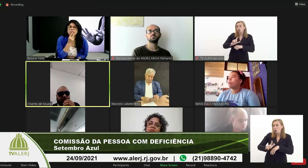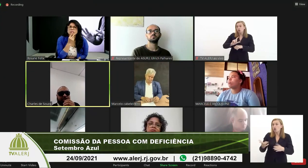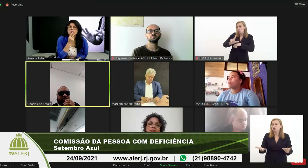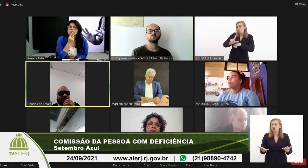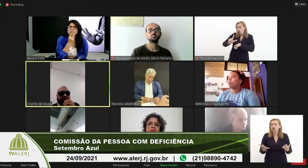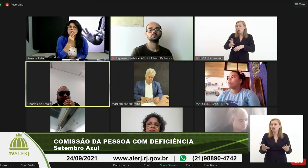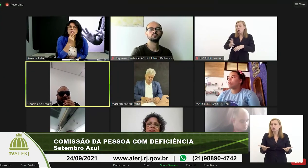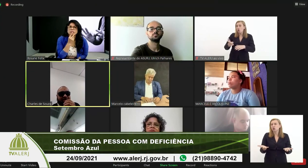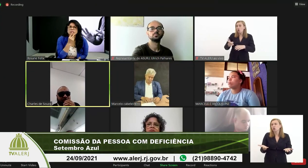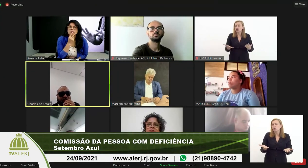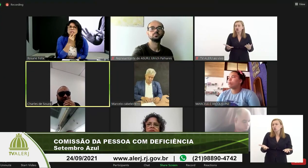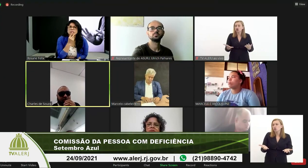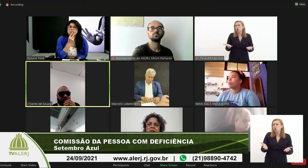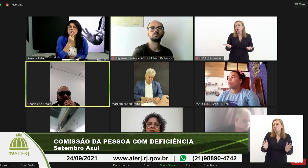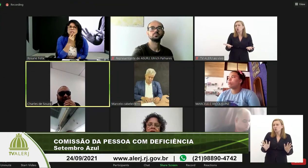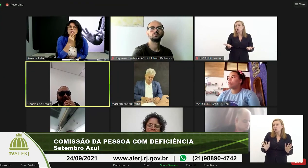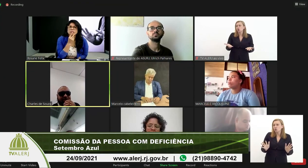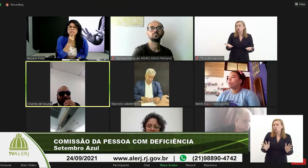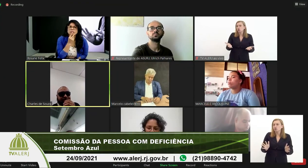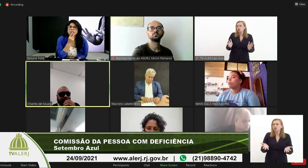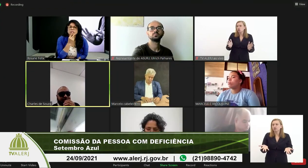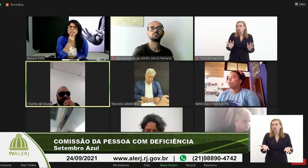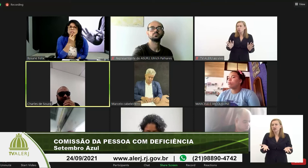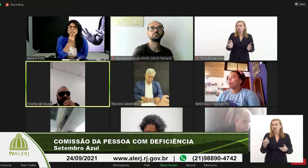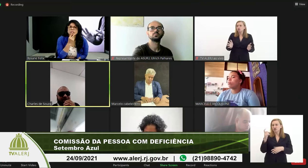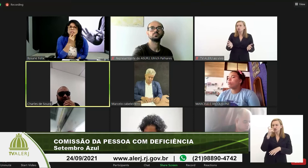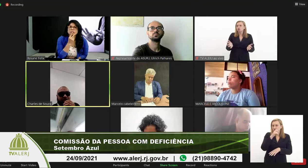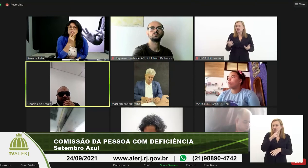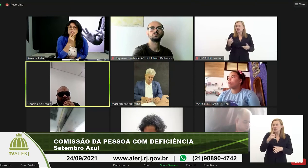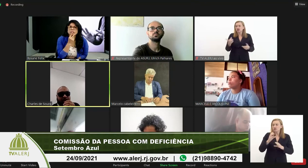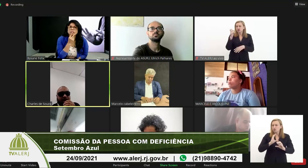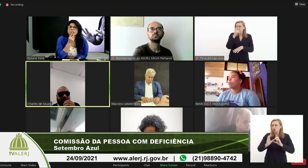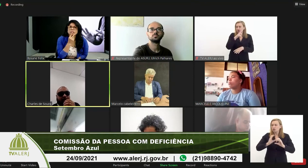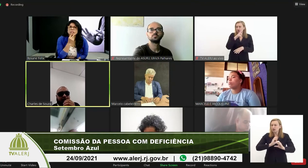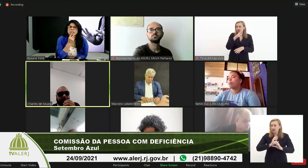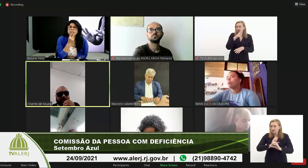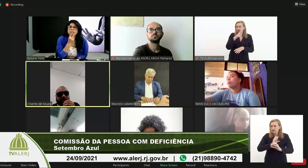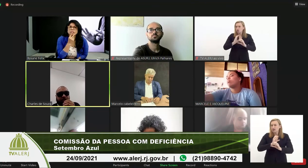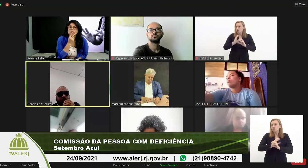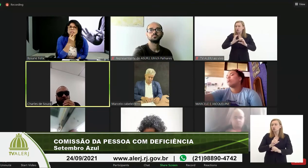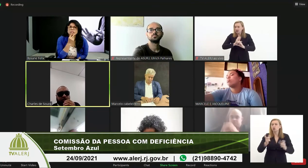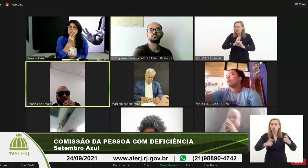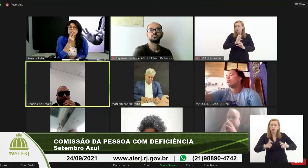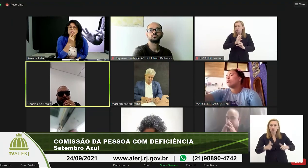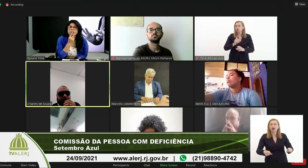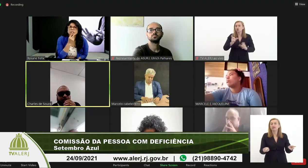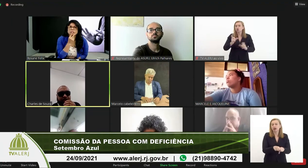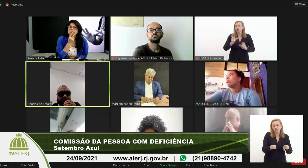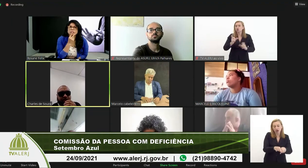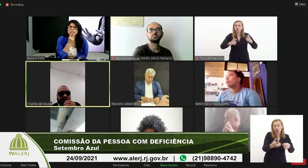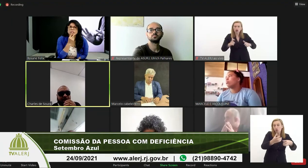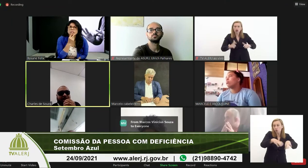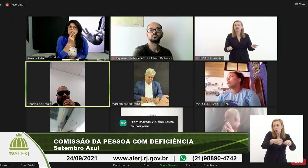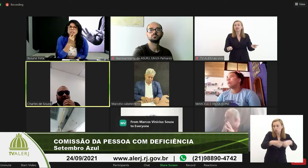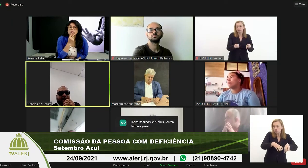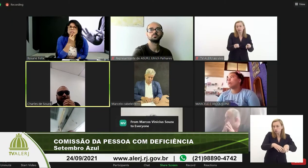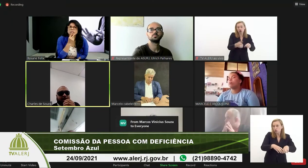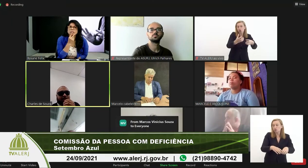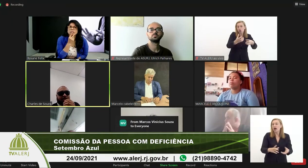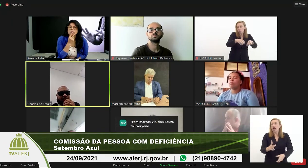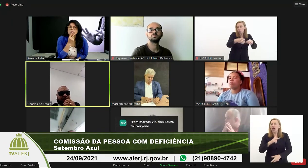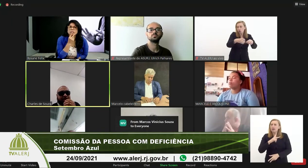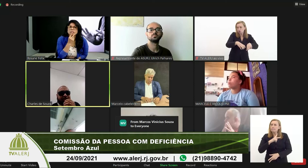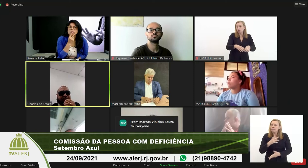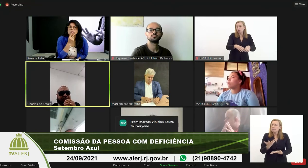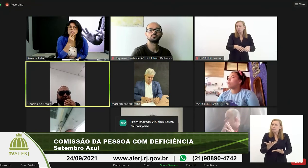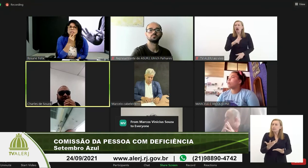com isso nem com a continuidade naquele local a própria questão do concurso público a prova